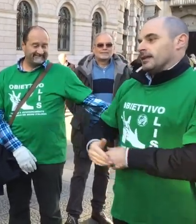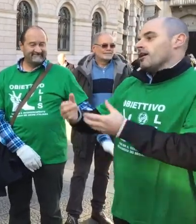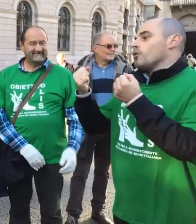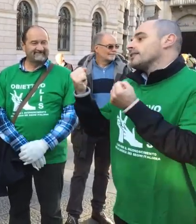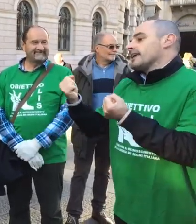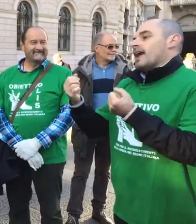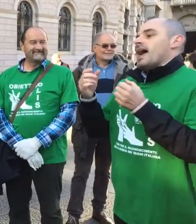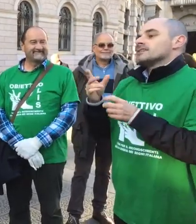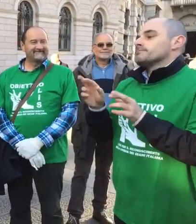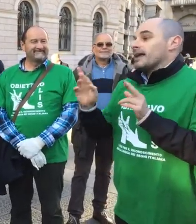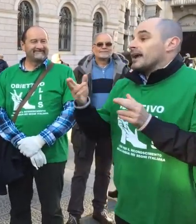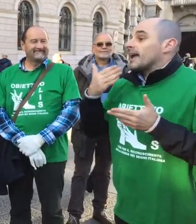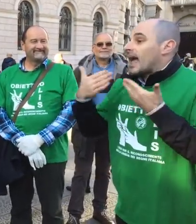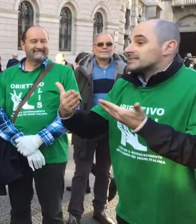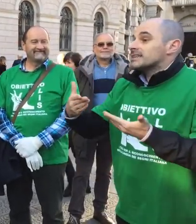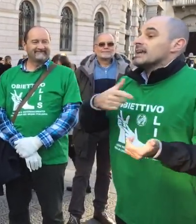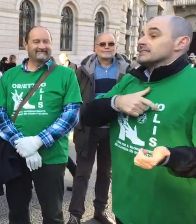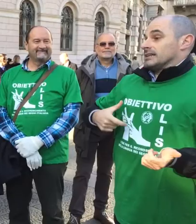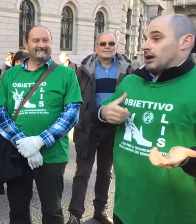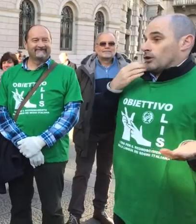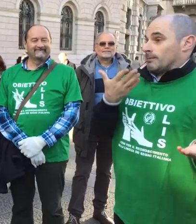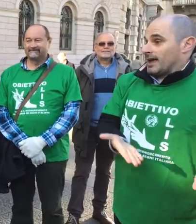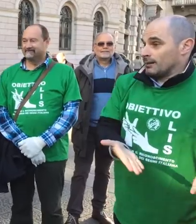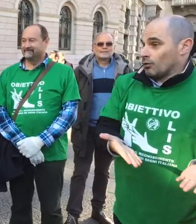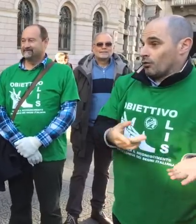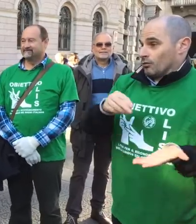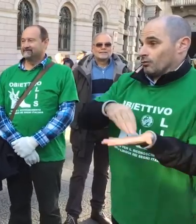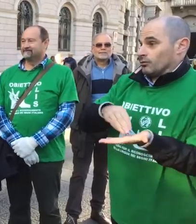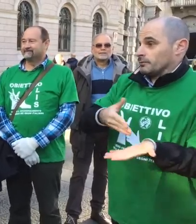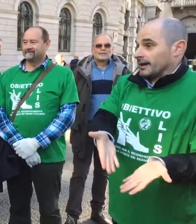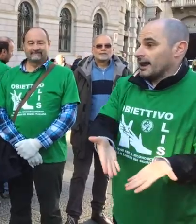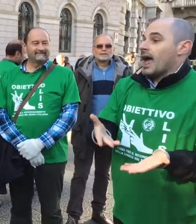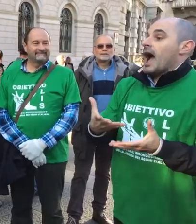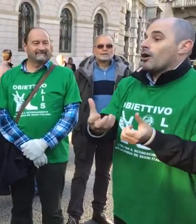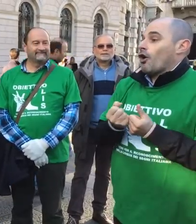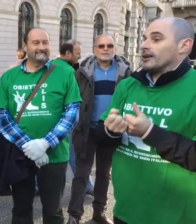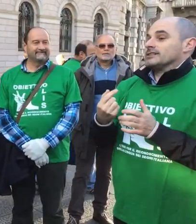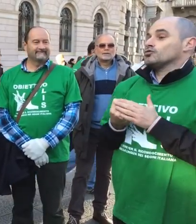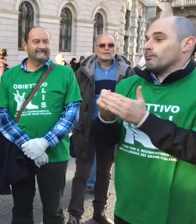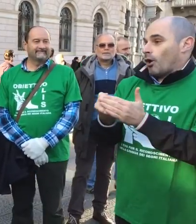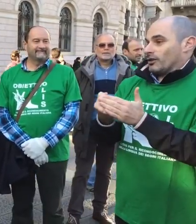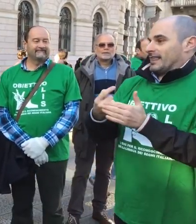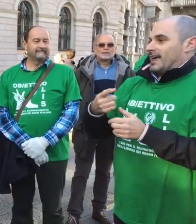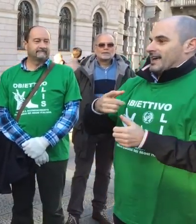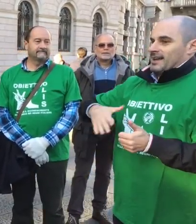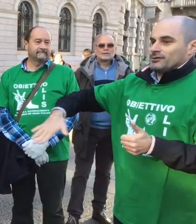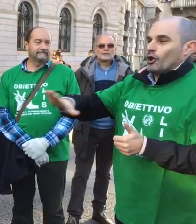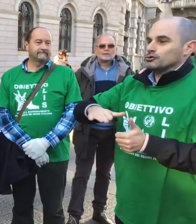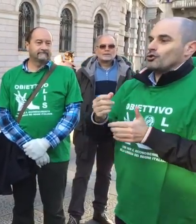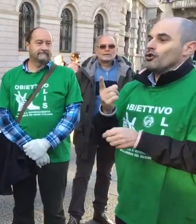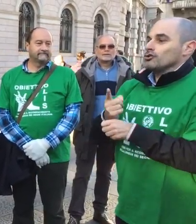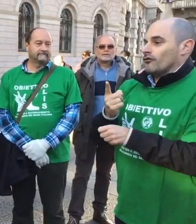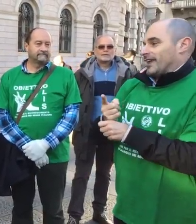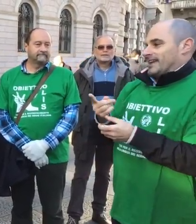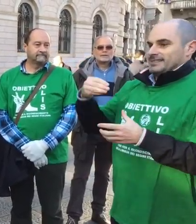sorde e cieche. Dunque spero, grazie al Sindaco di Bergamo che è qui presente e ci supporta,